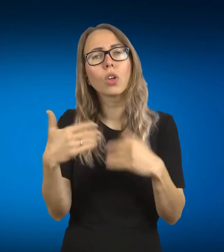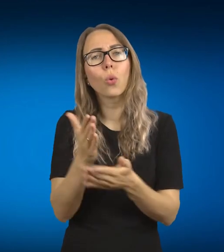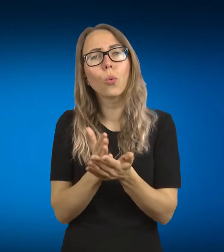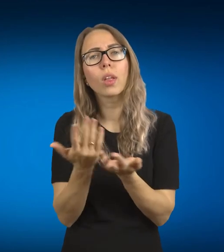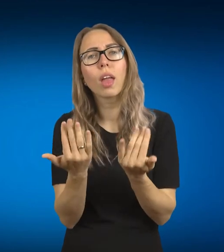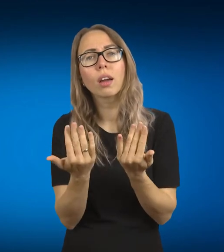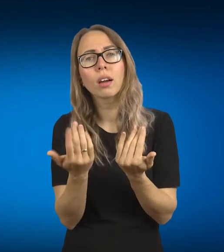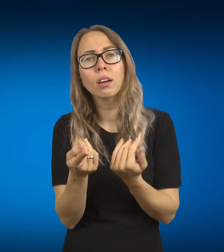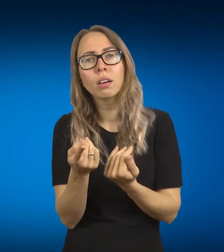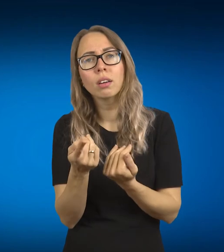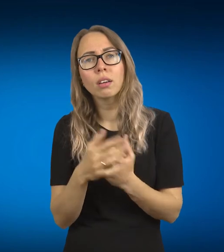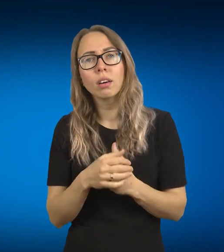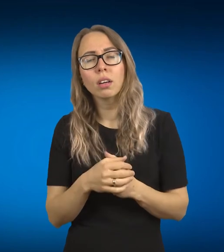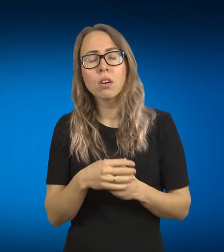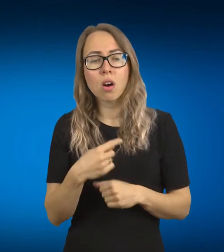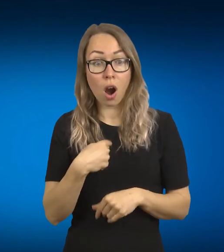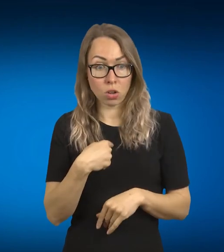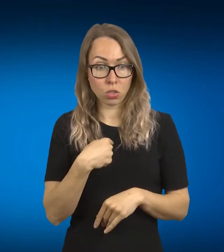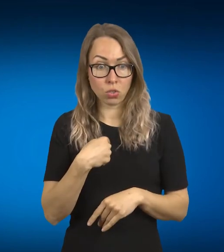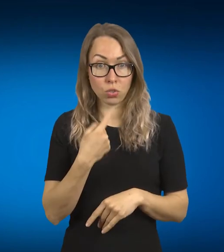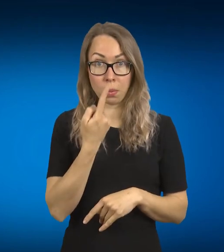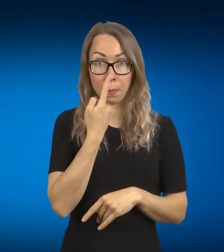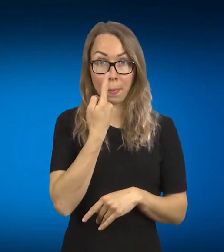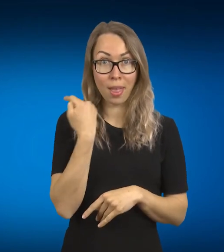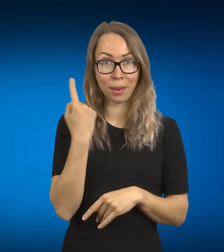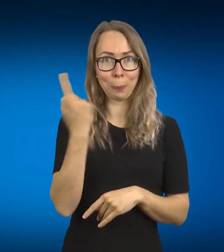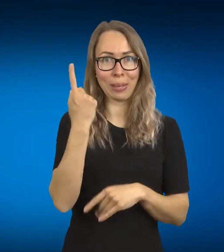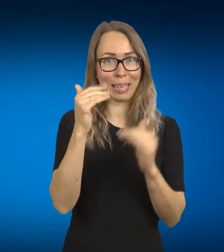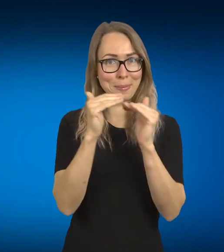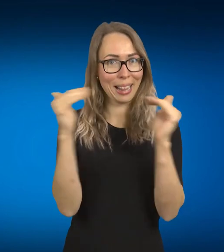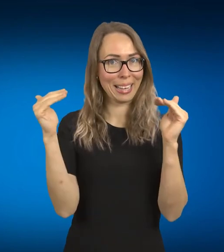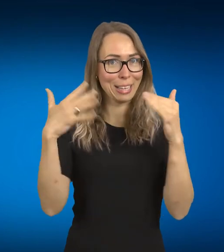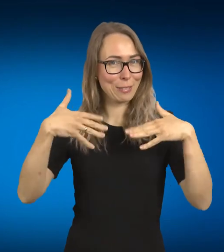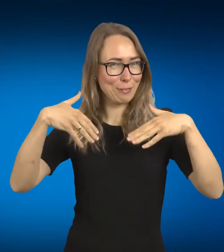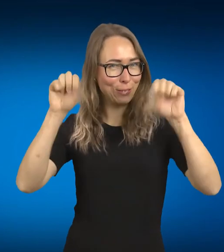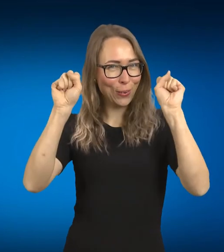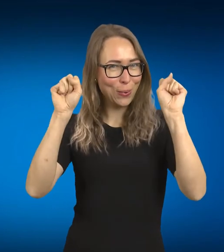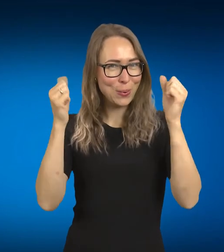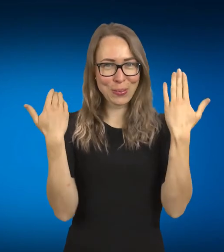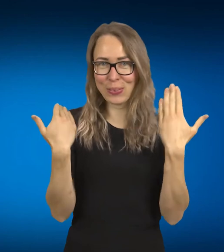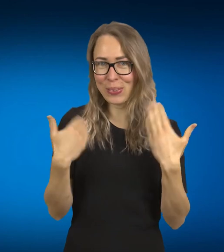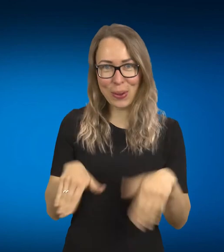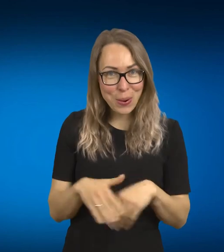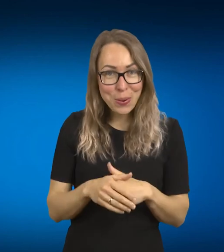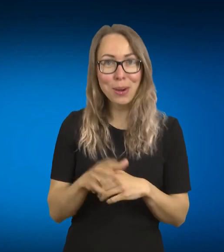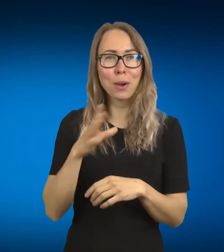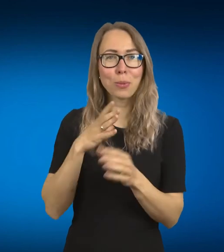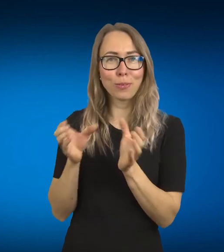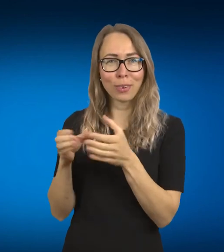Aš pernai pasibaigiau pirmą lygį ir va dabar buvo labai šauni grupė, jau